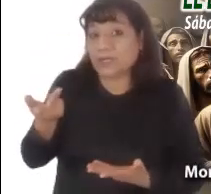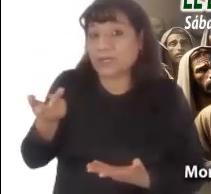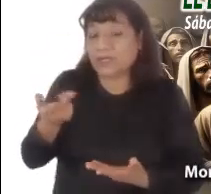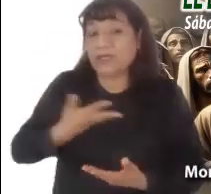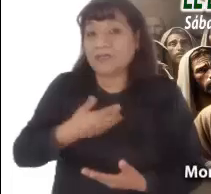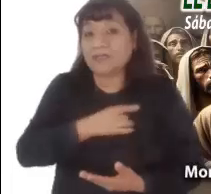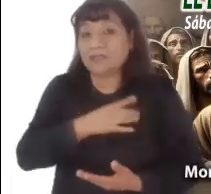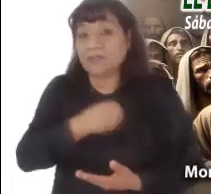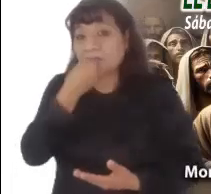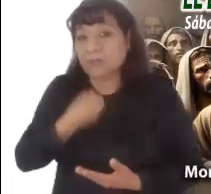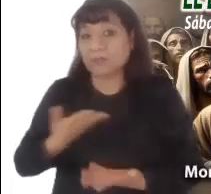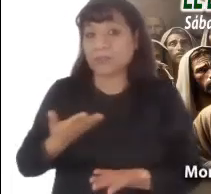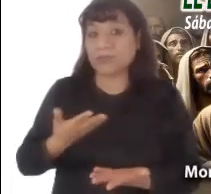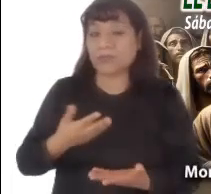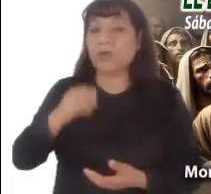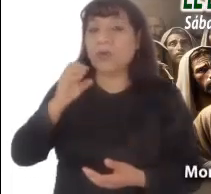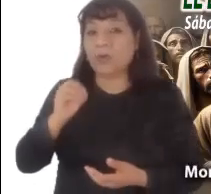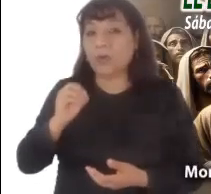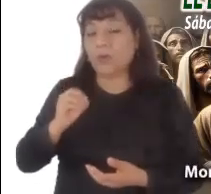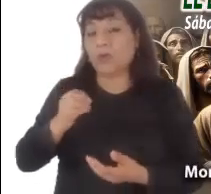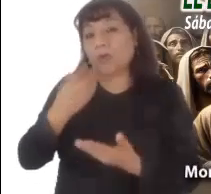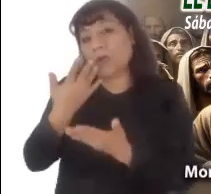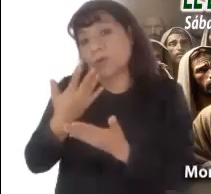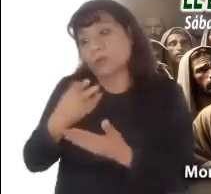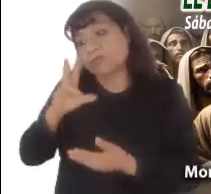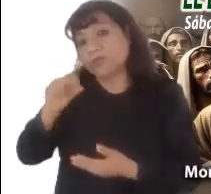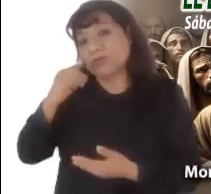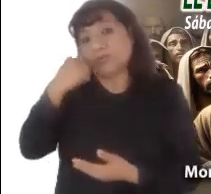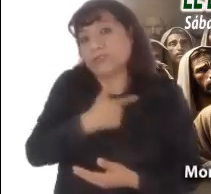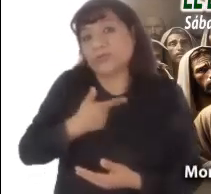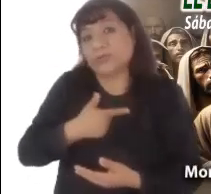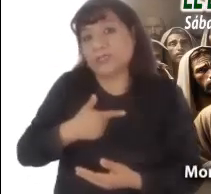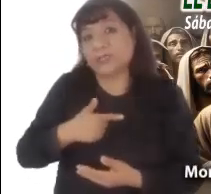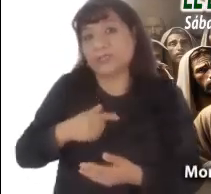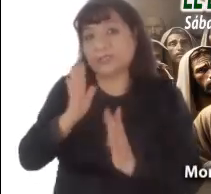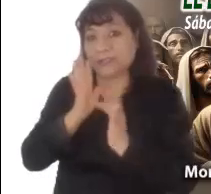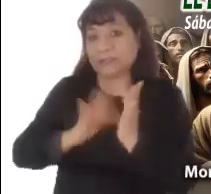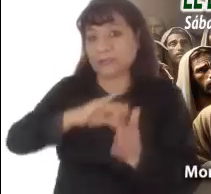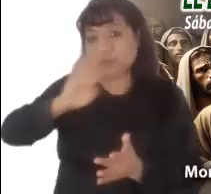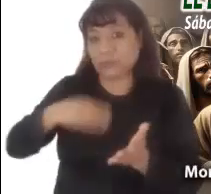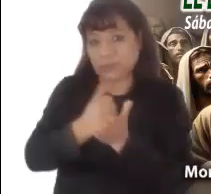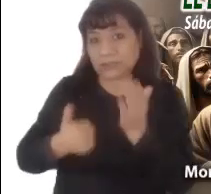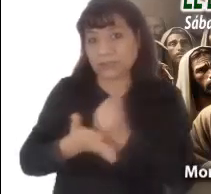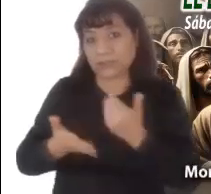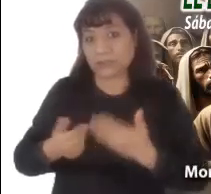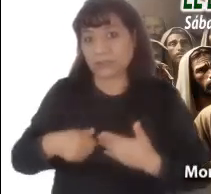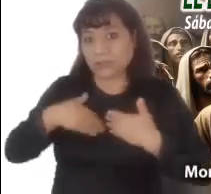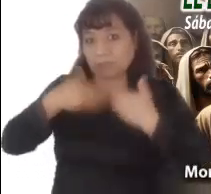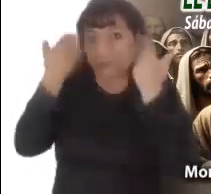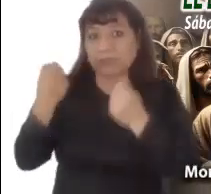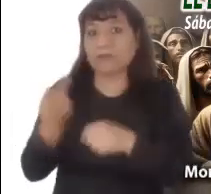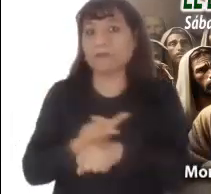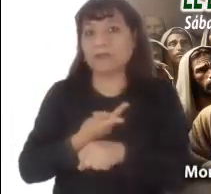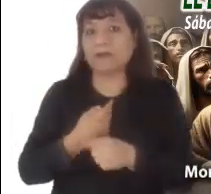¿Posible desilusión frente a las expectativas que albergaban internamente? No lo sé.